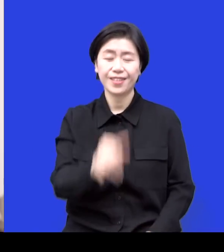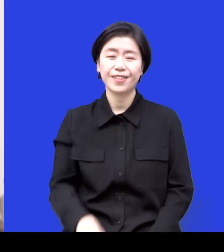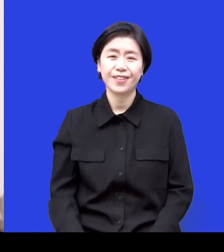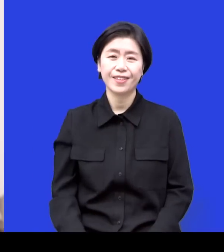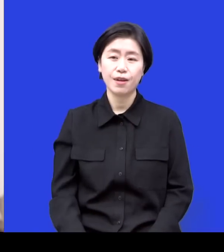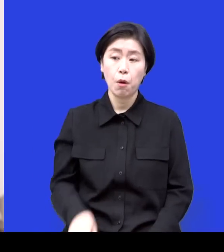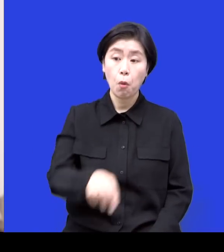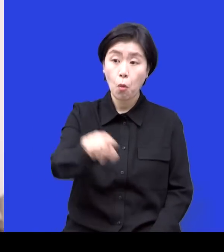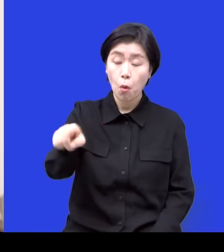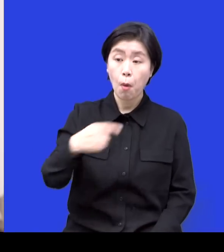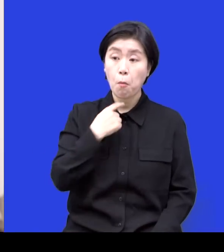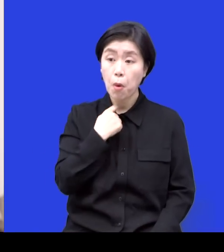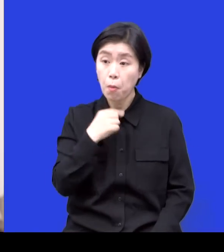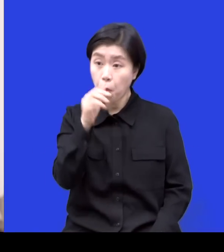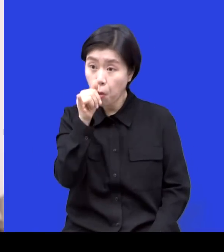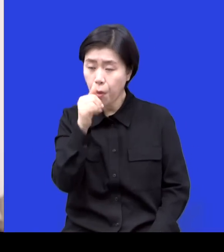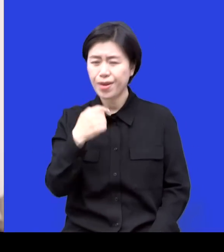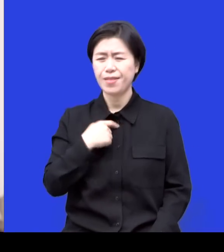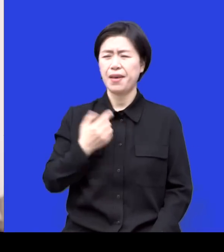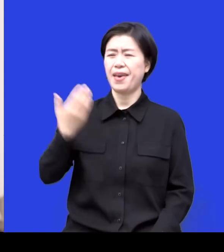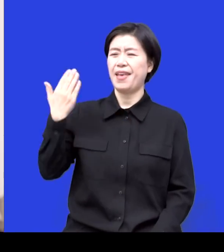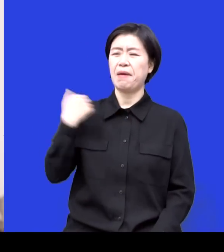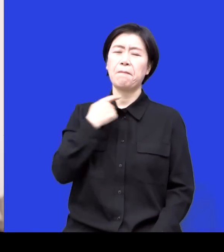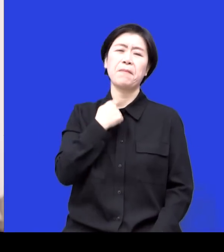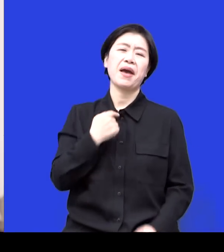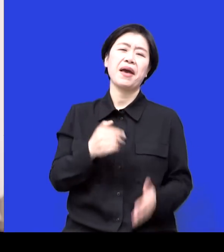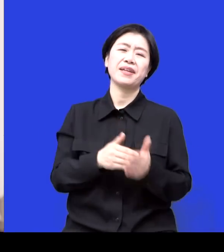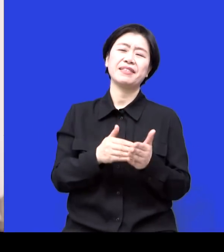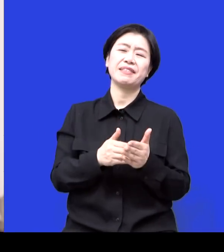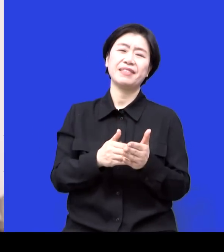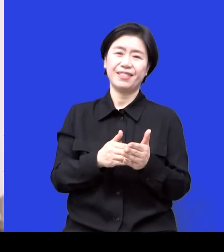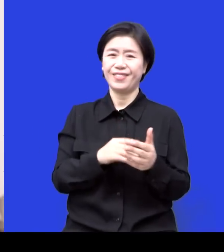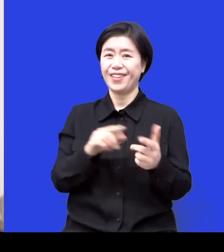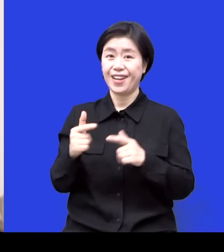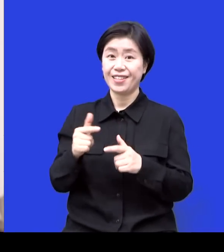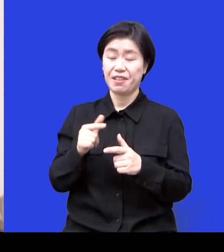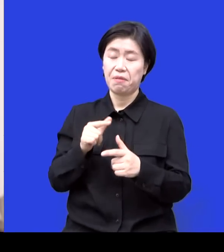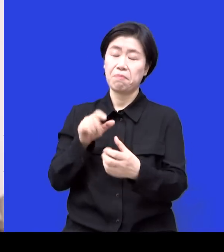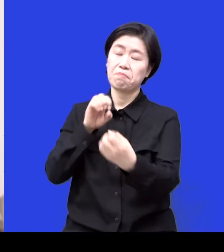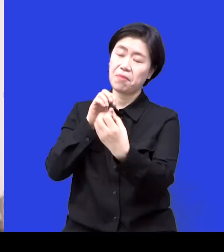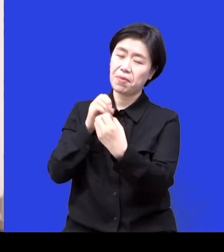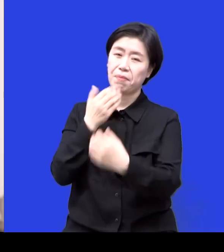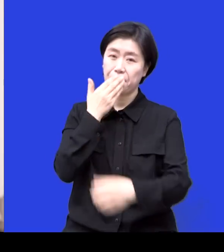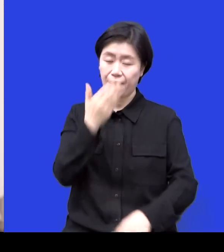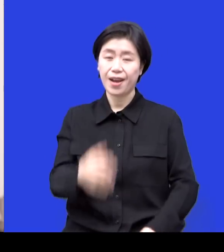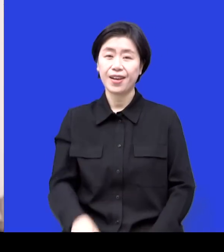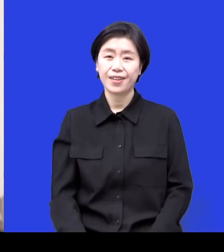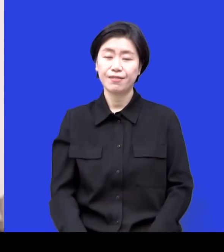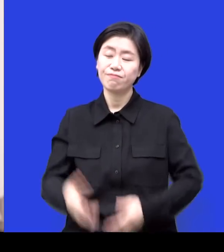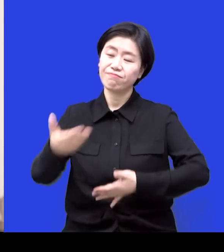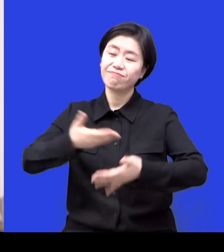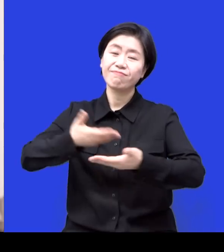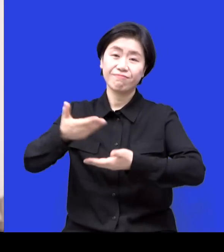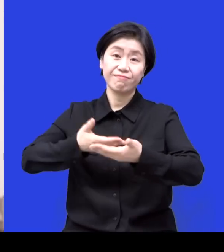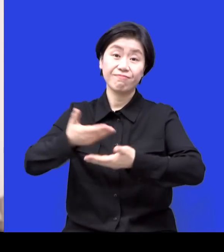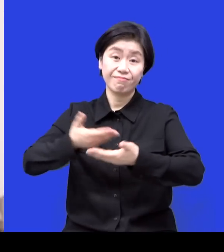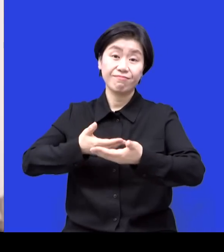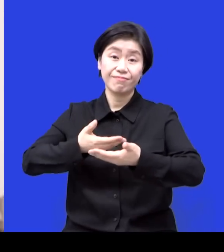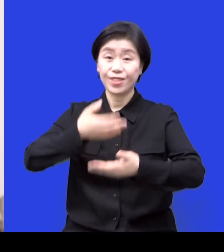그거 했어? 너 거기 갔어? 쌤은 예전에 이렇게 하면서 이제 마음을 좀 트기도 하고 아이들이랑 조금 더 가까이 갈 수 있는